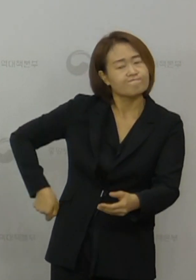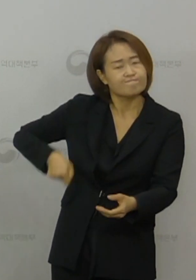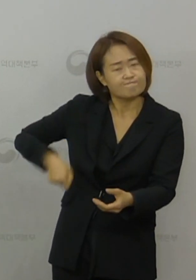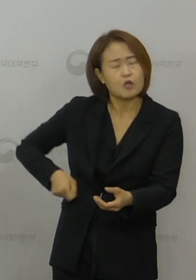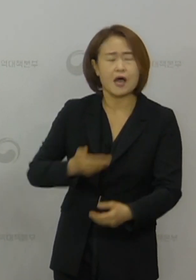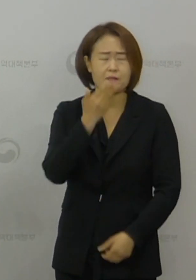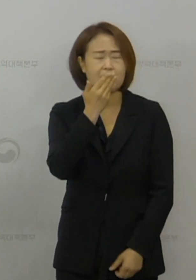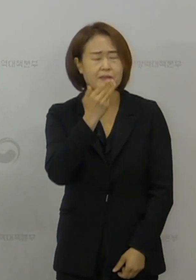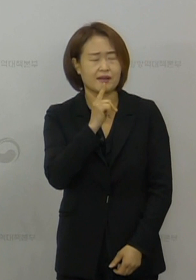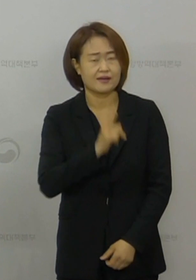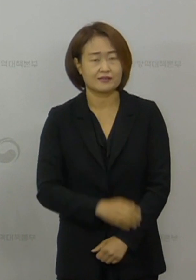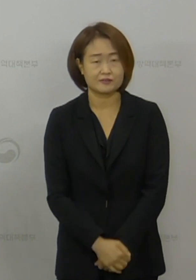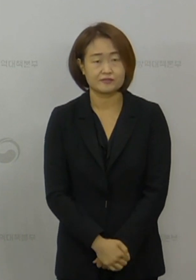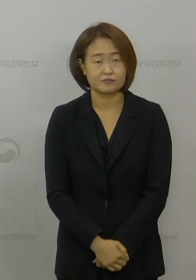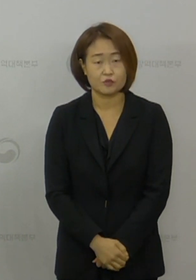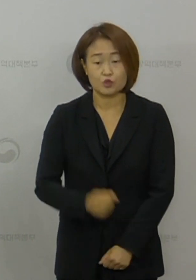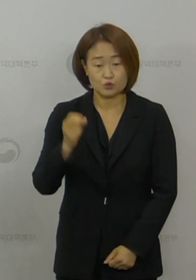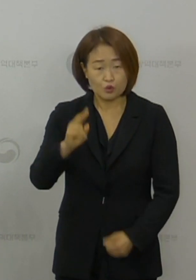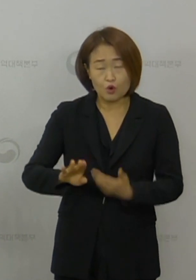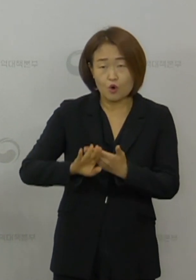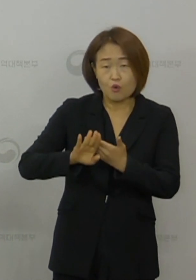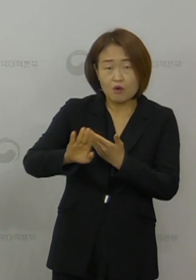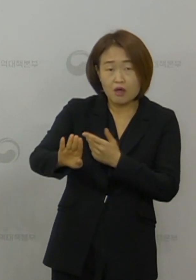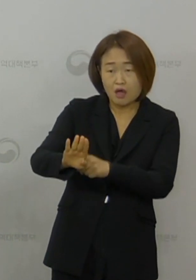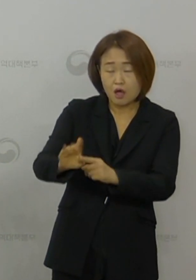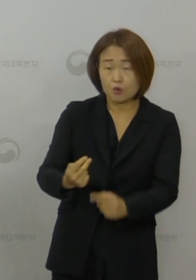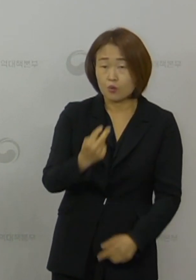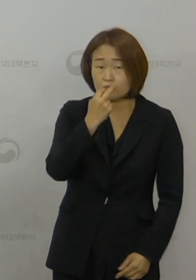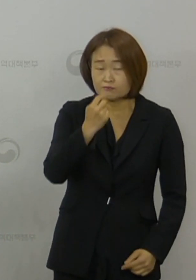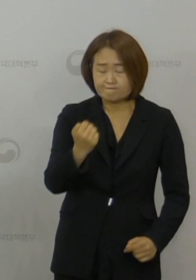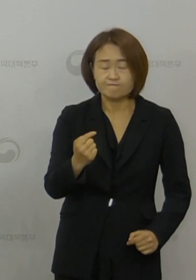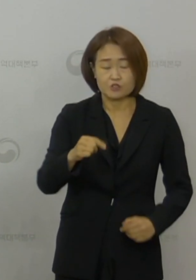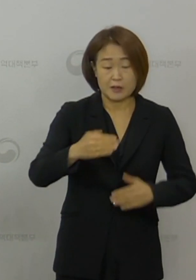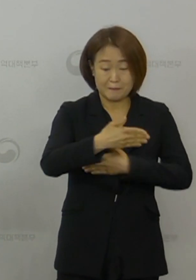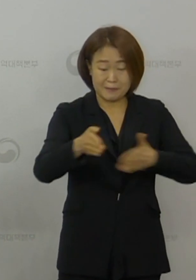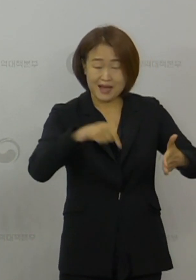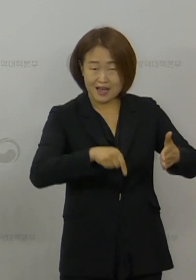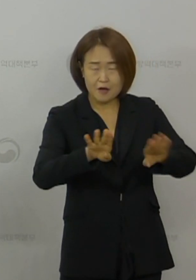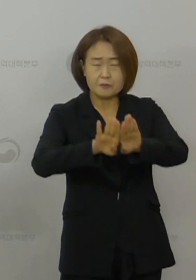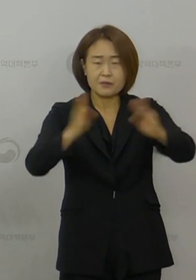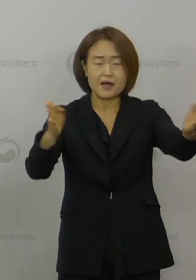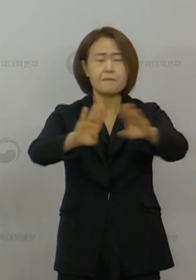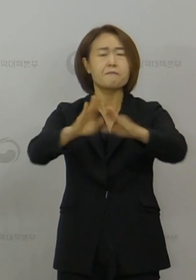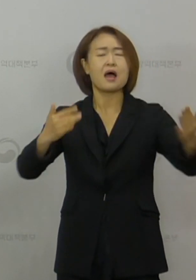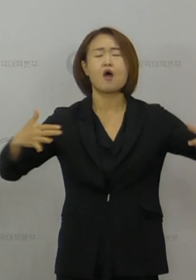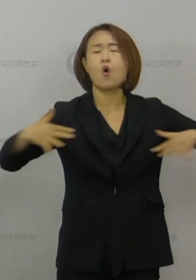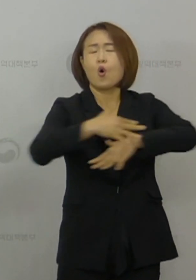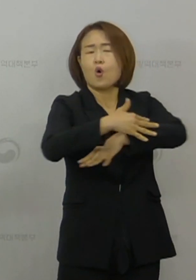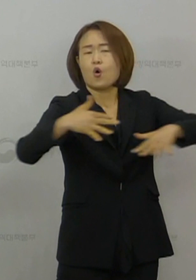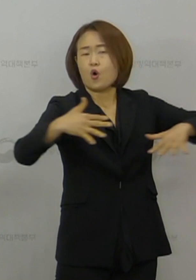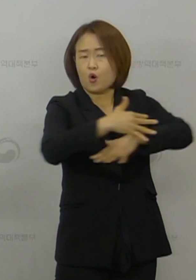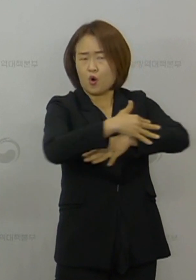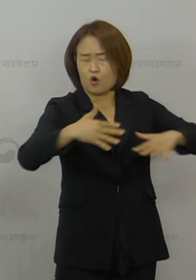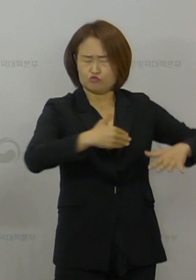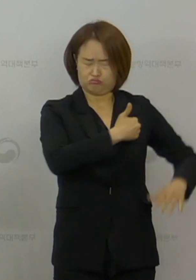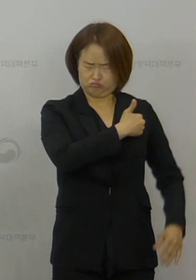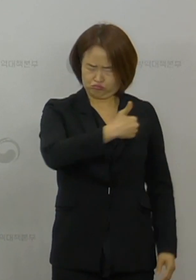가능합니다. 외부 공기가 실내로 순환되도록 충분히 환기를 하는 가운데